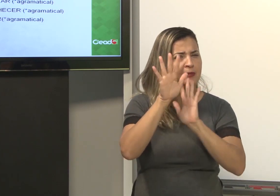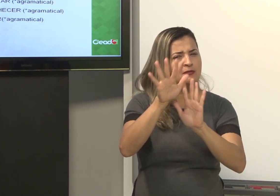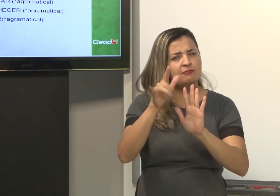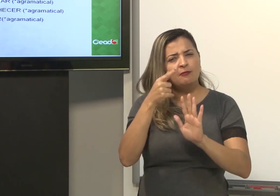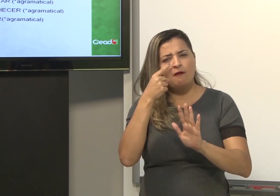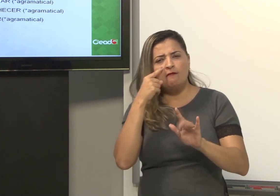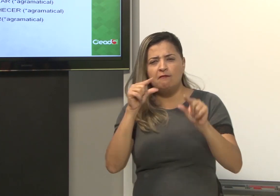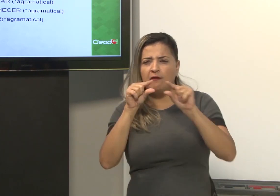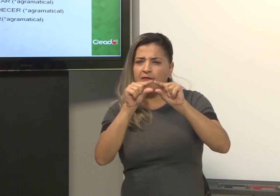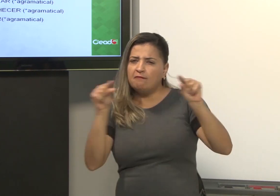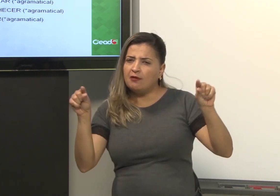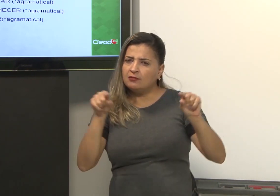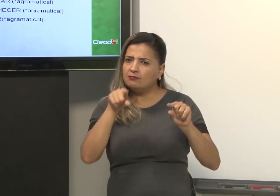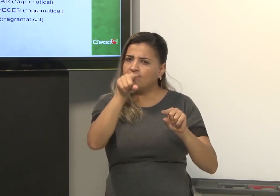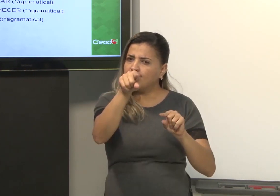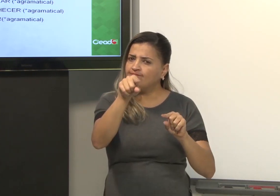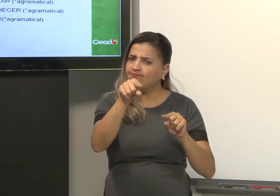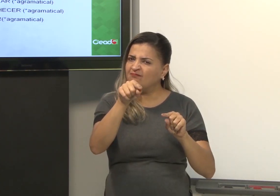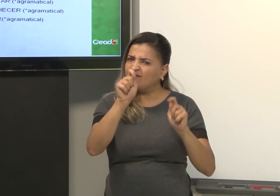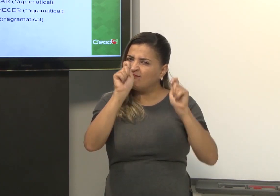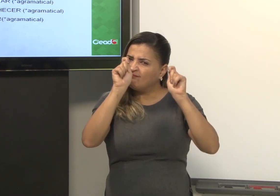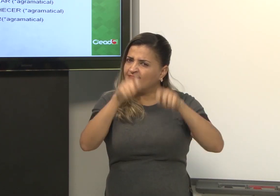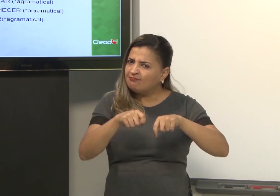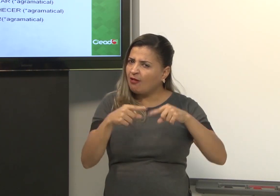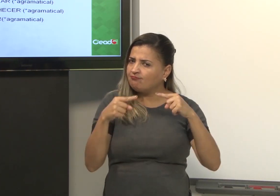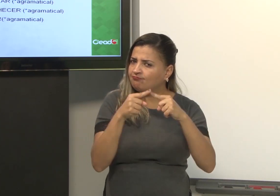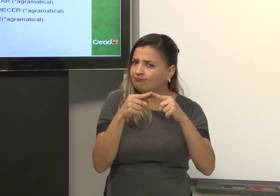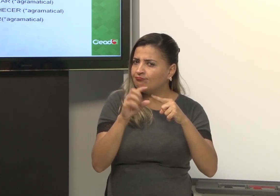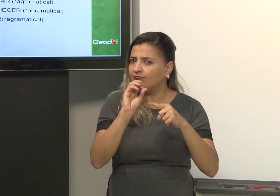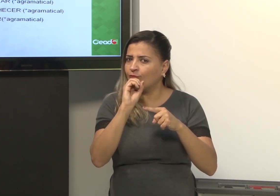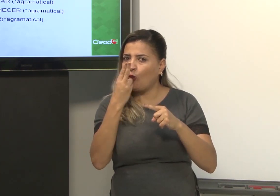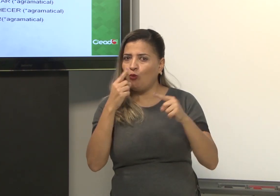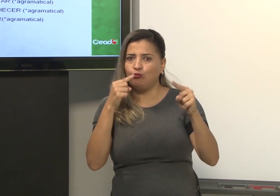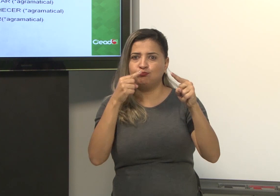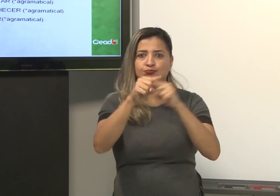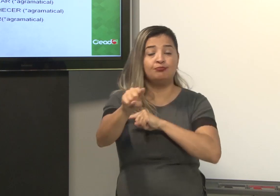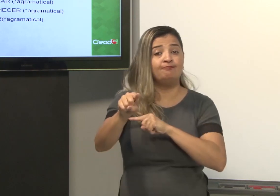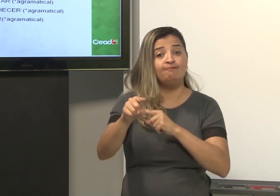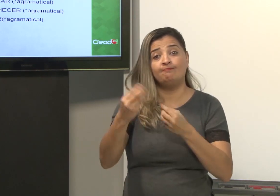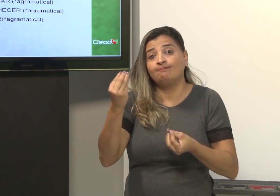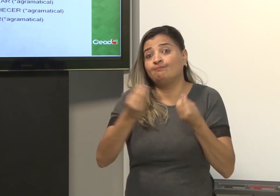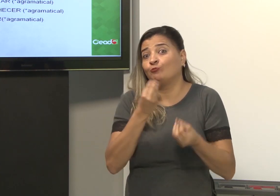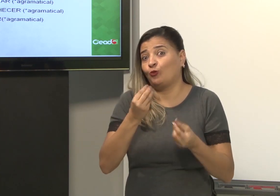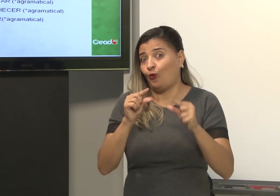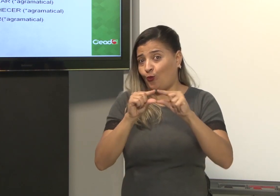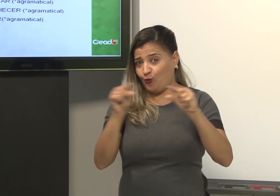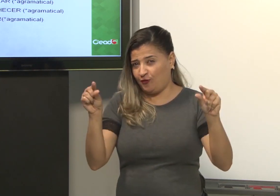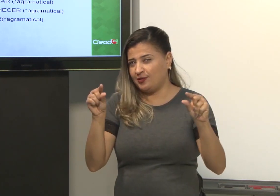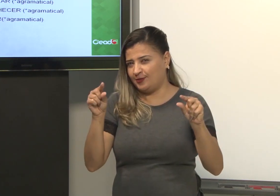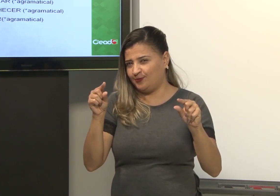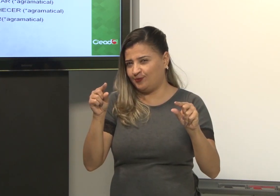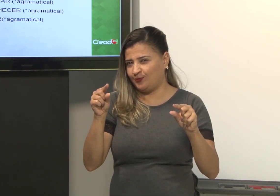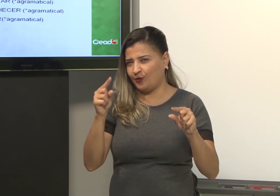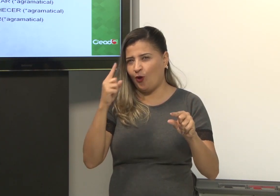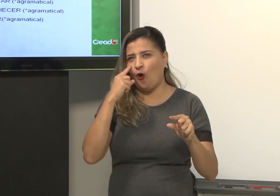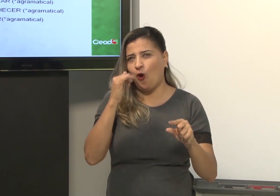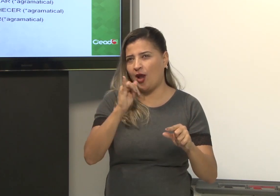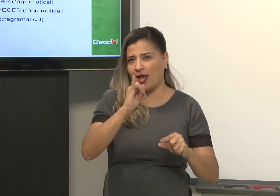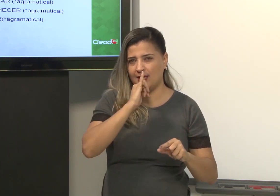Observe as frases. Você é capaz de observar se ele tem concordância ou não. Então, olha aqui os